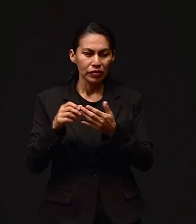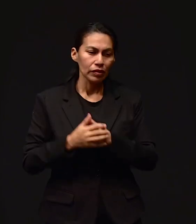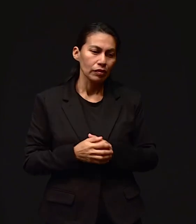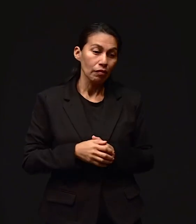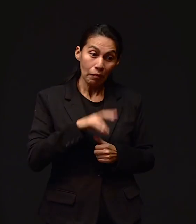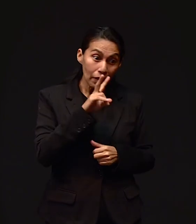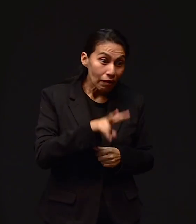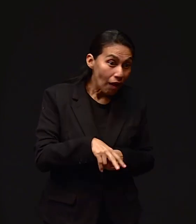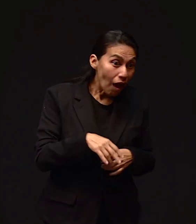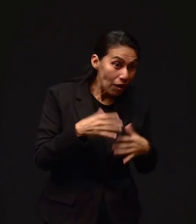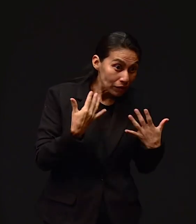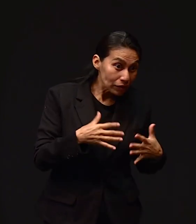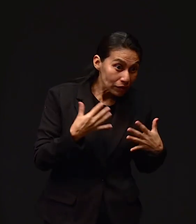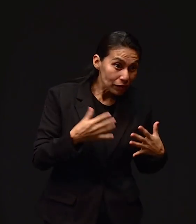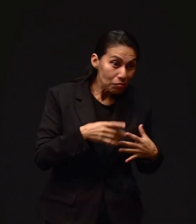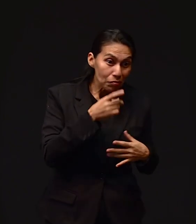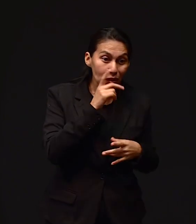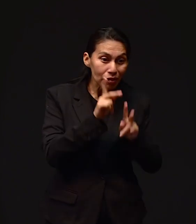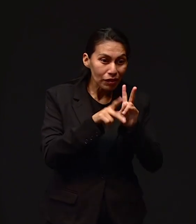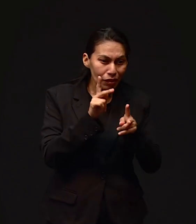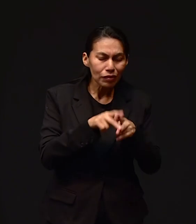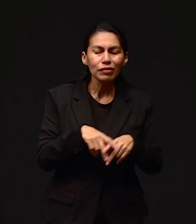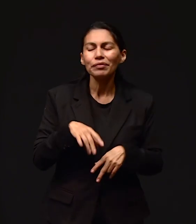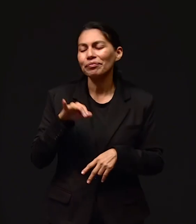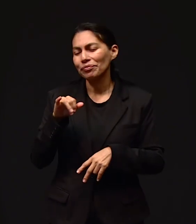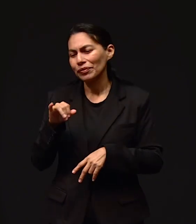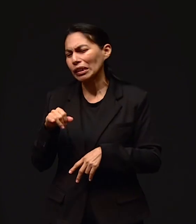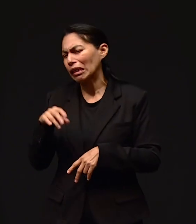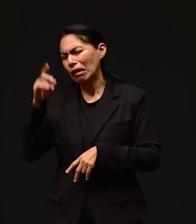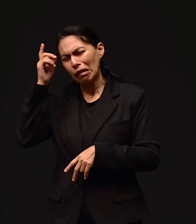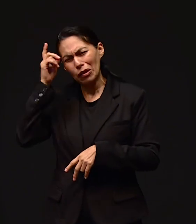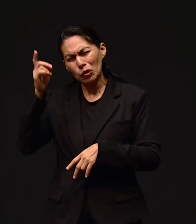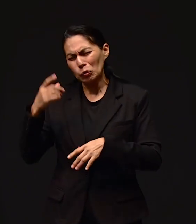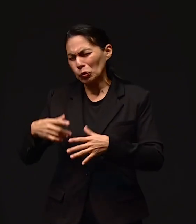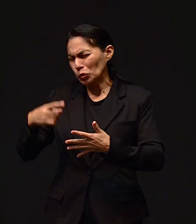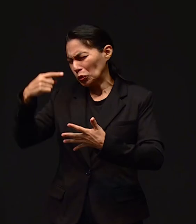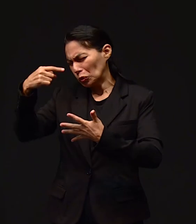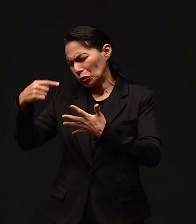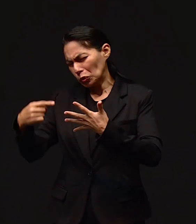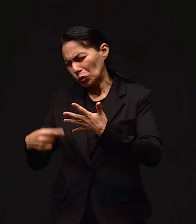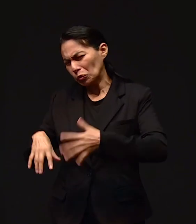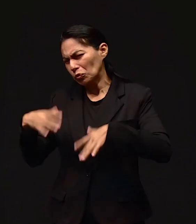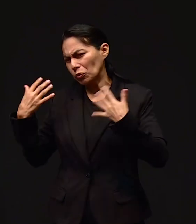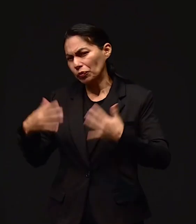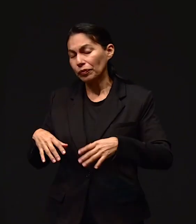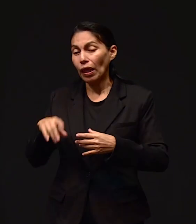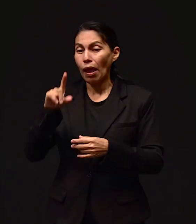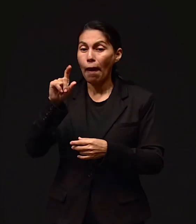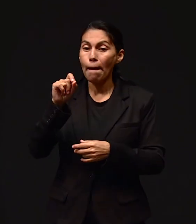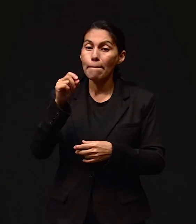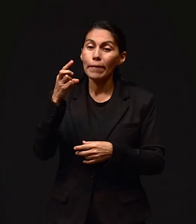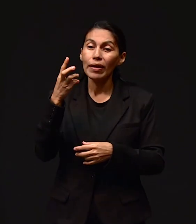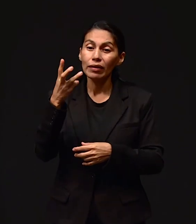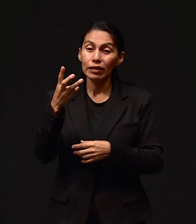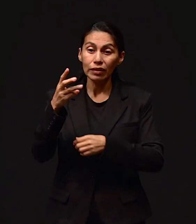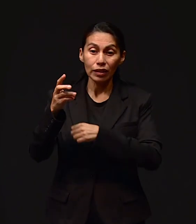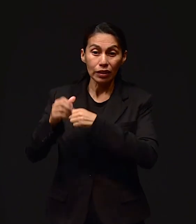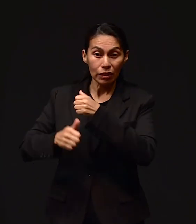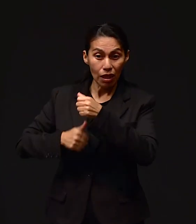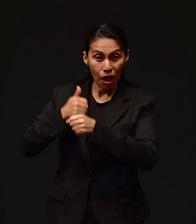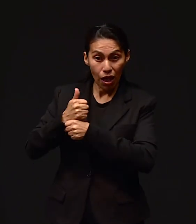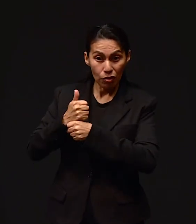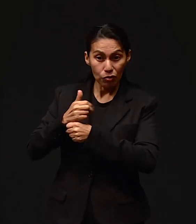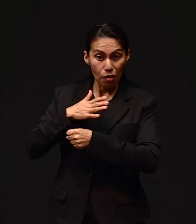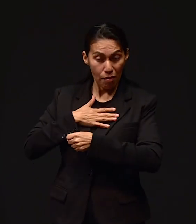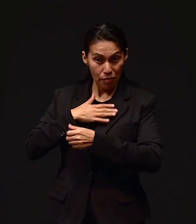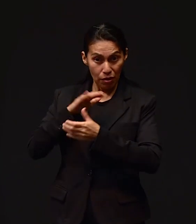De sí, muchas maneras el Señor se manifestó en mi vida. Trabajamos con Freddy veintitrés años en el ministerio.